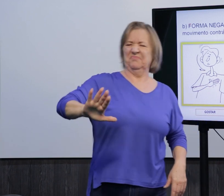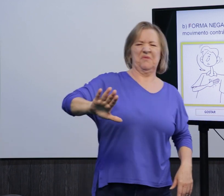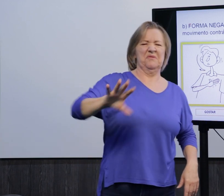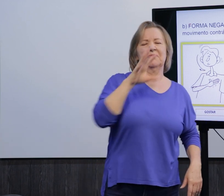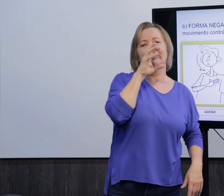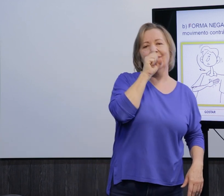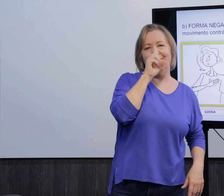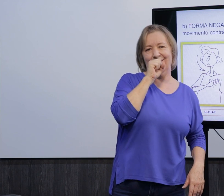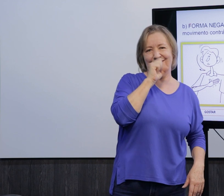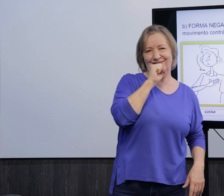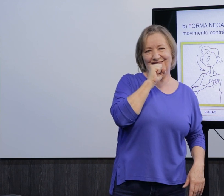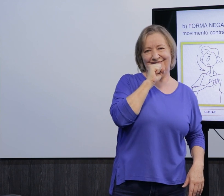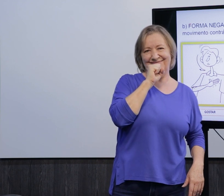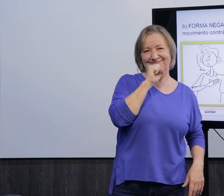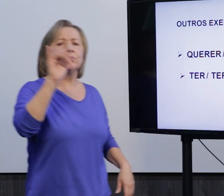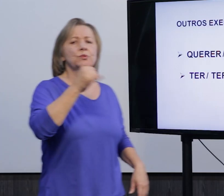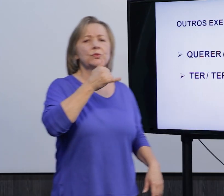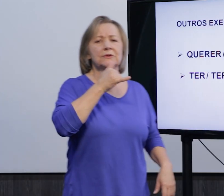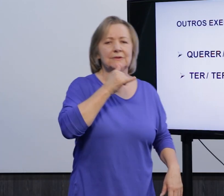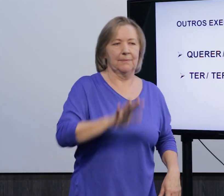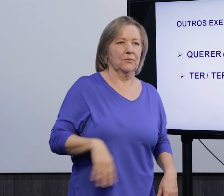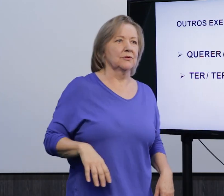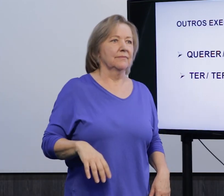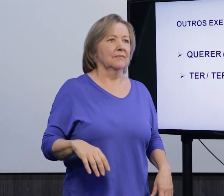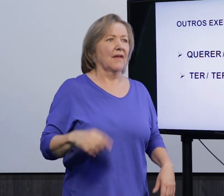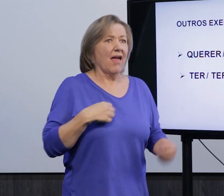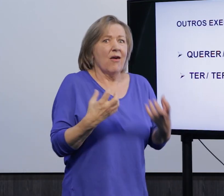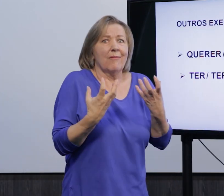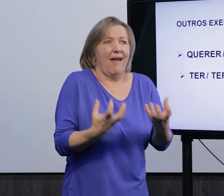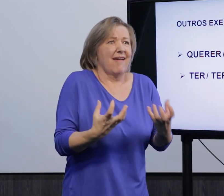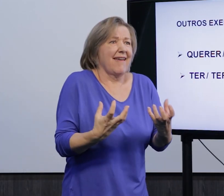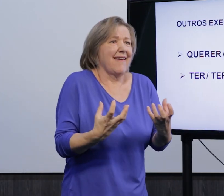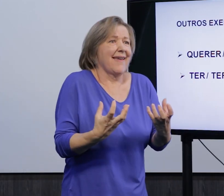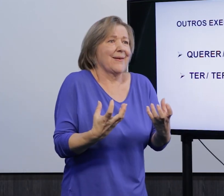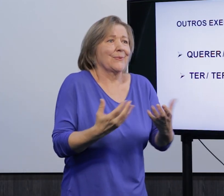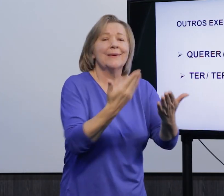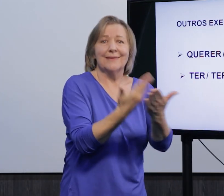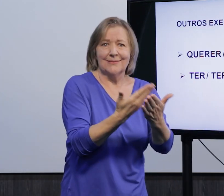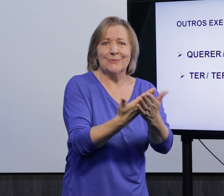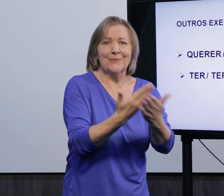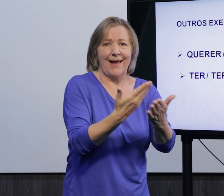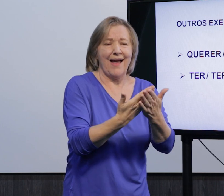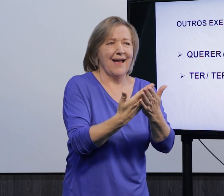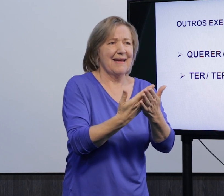ah, não gosto de laranja. Outros exemplos é, eu quero estudar,